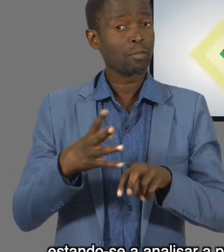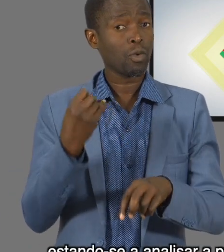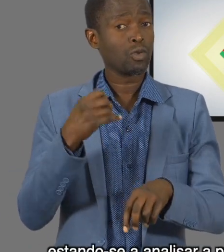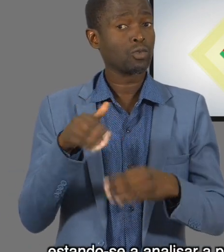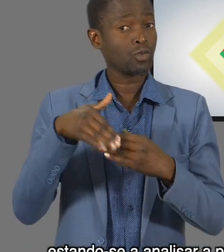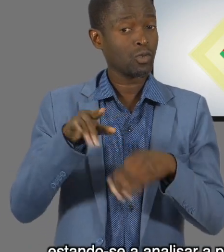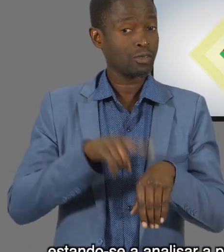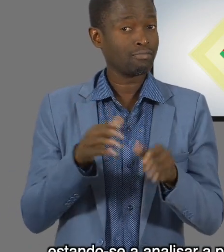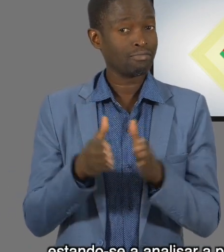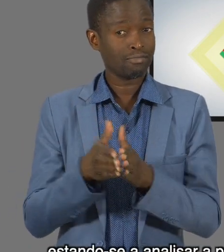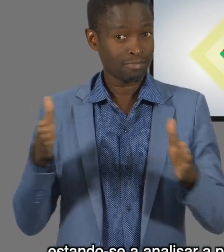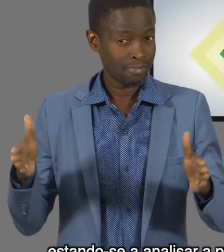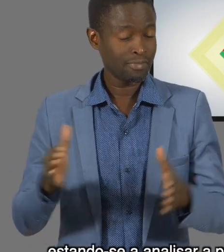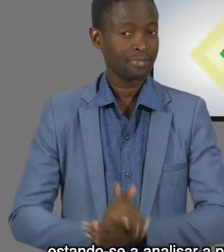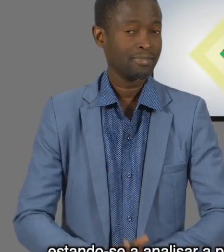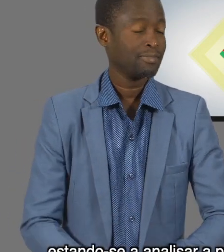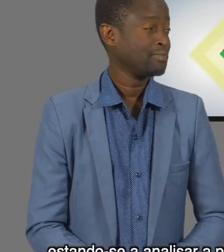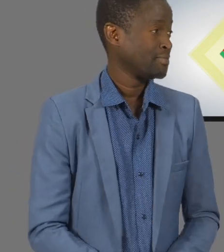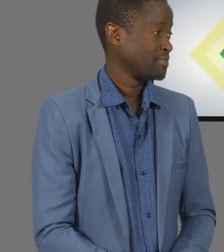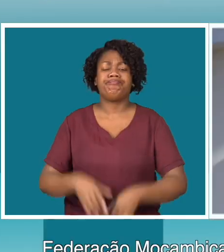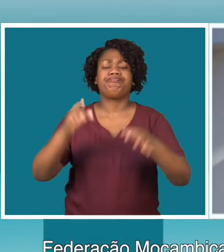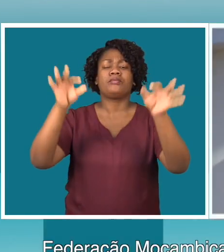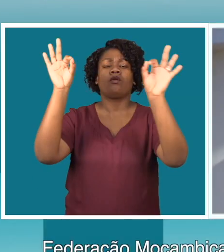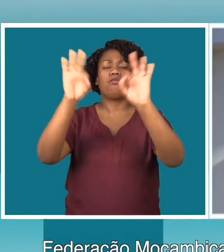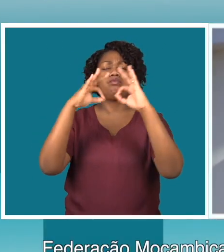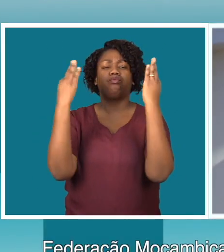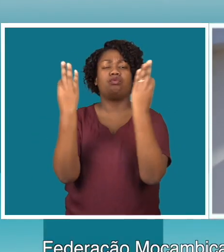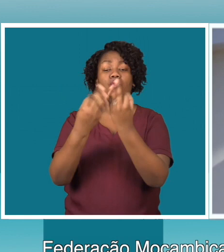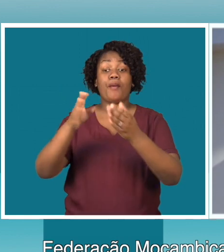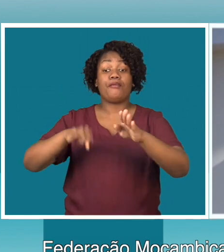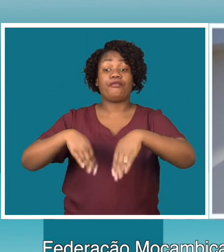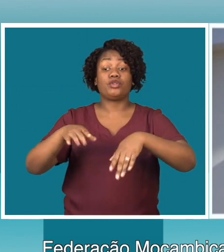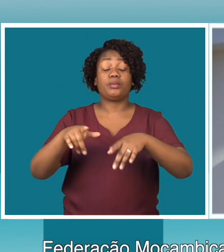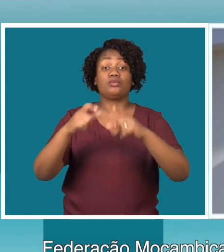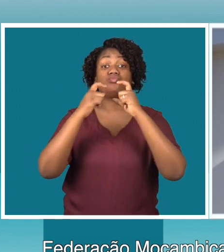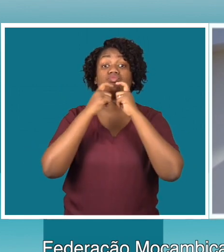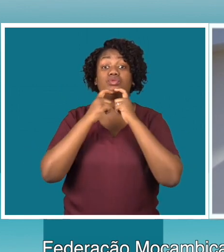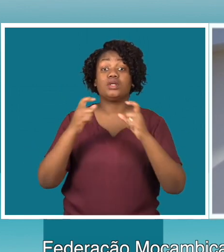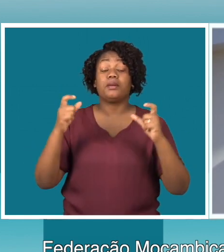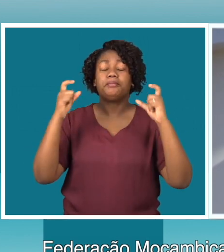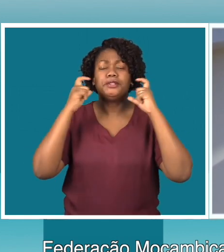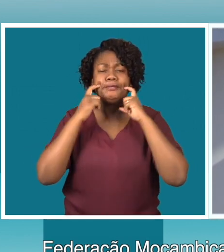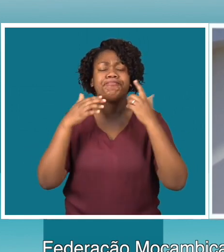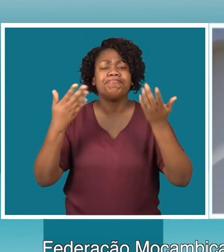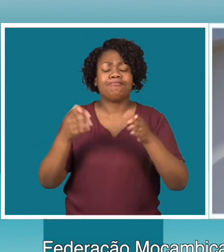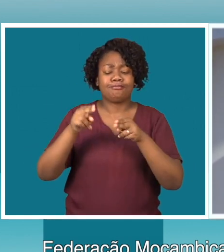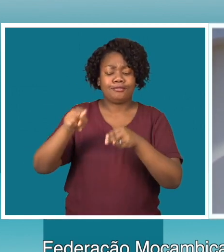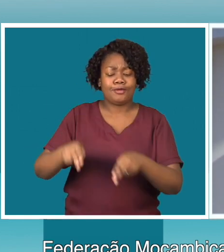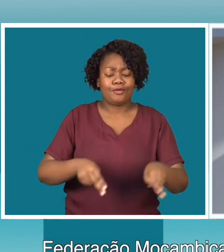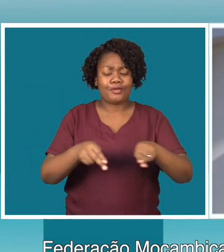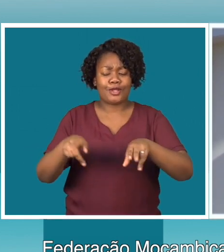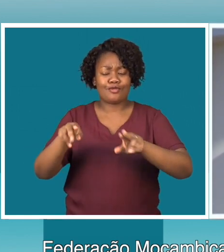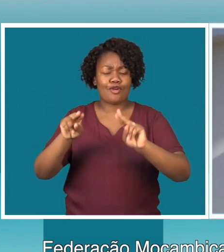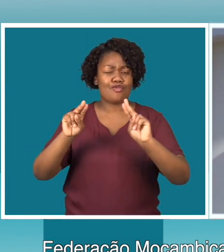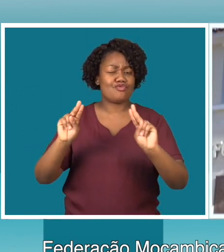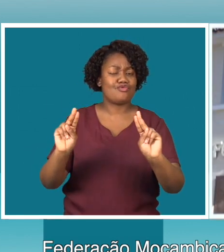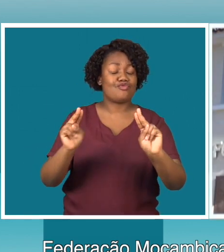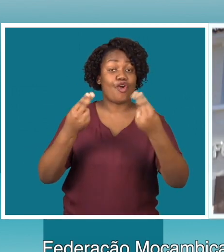a possibilidade de se alargar o prazo. A Federação Moçambicana de Futebol renovou o contrato de trabalho com o selecionador nacional,